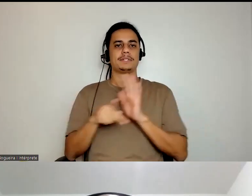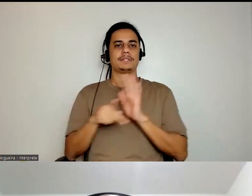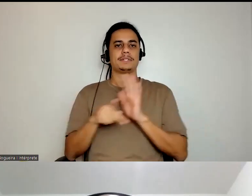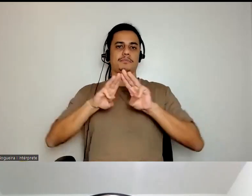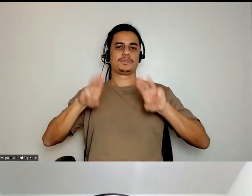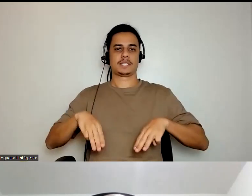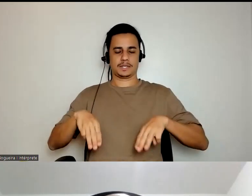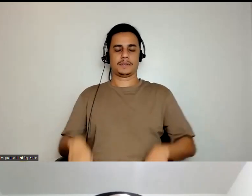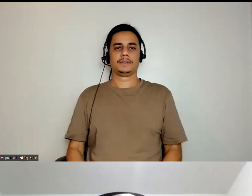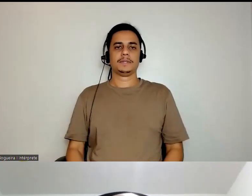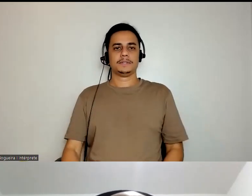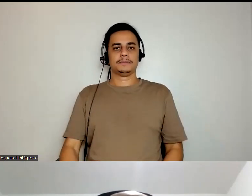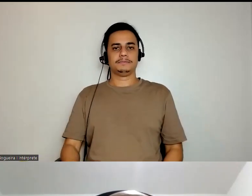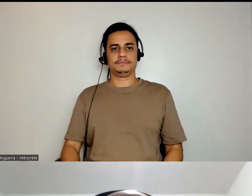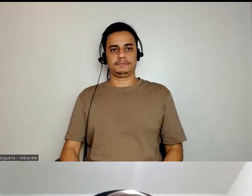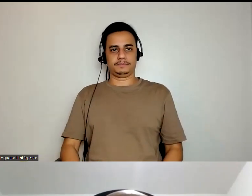curatoriais.